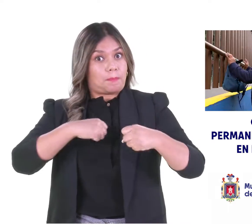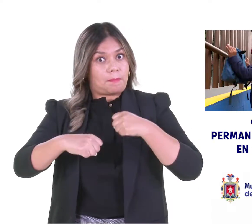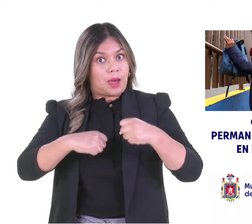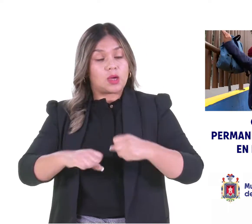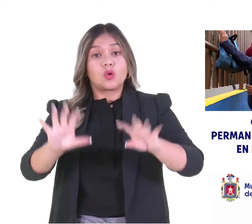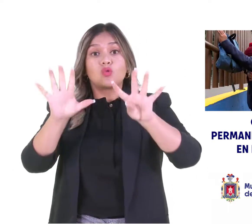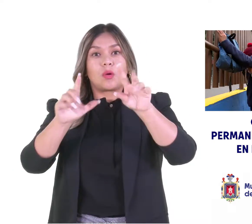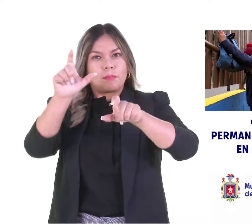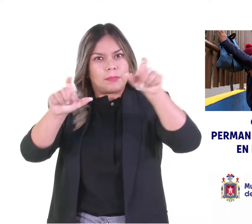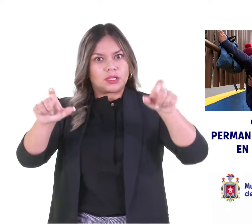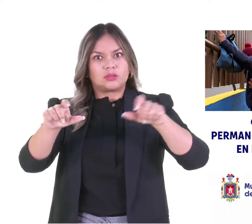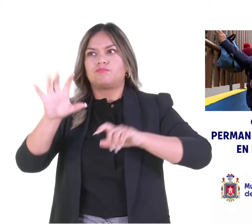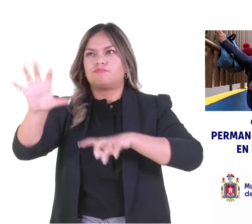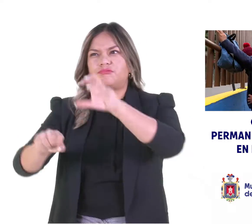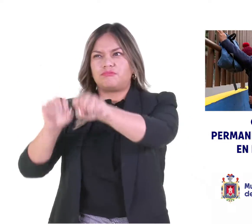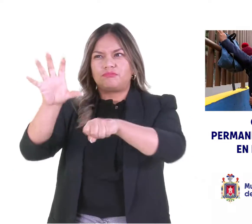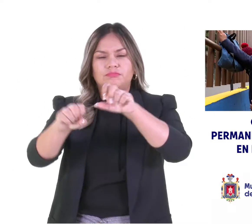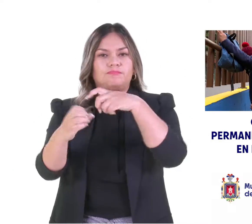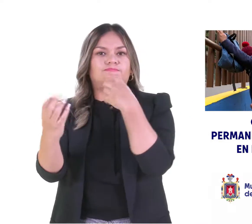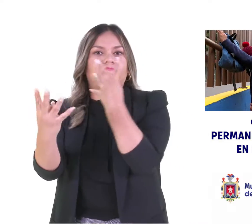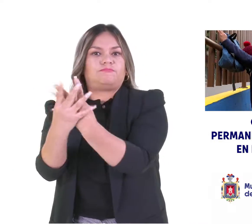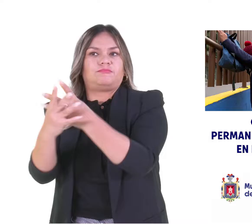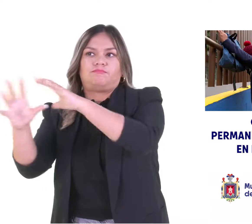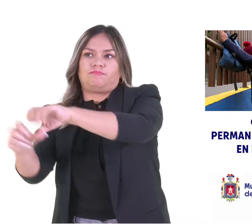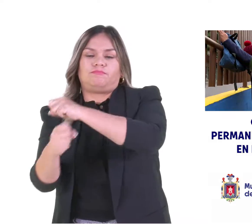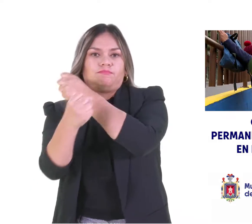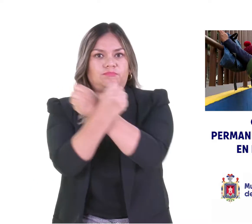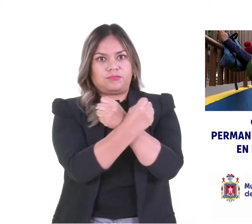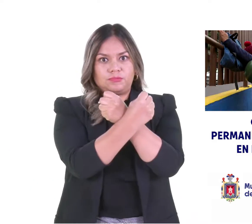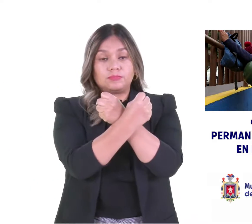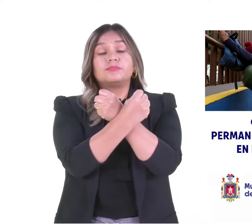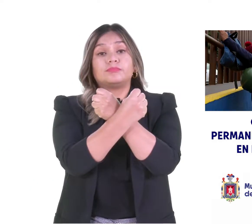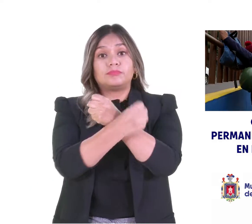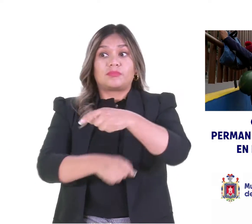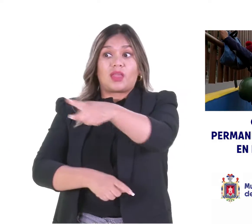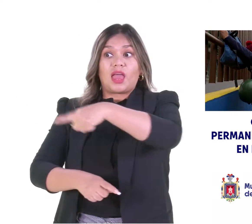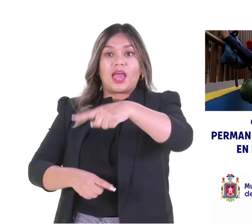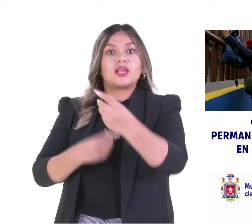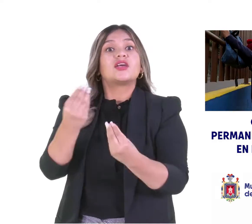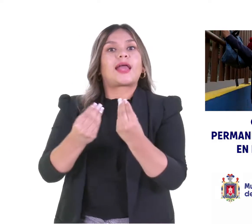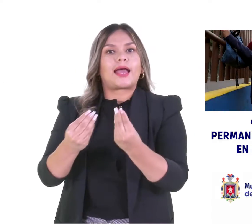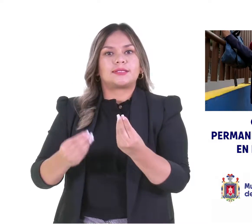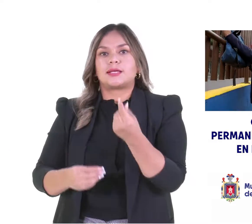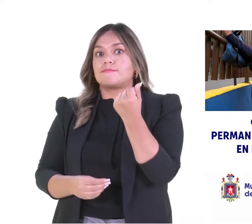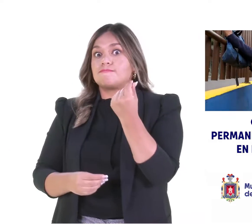personas sean detenidas. Operaban bajo la modalidad de carteristas.